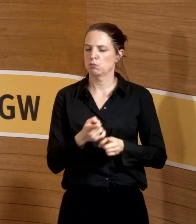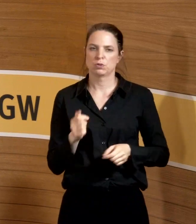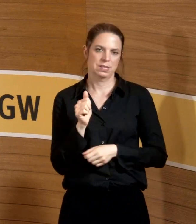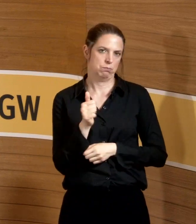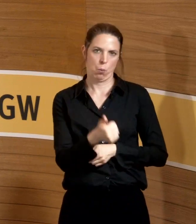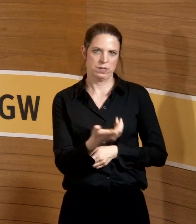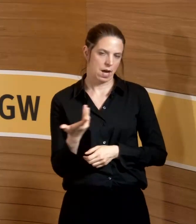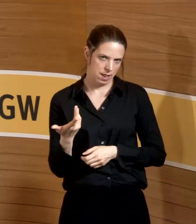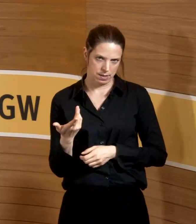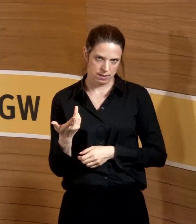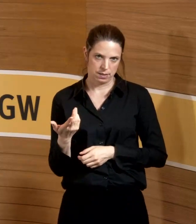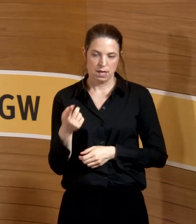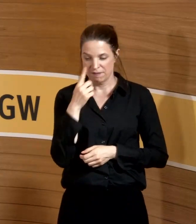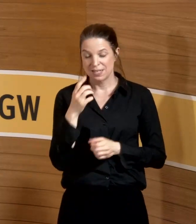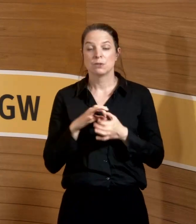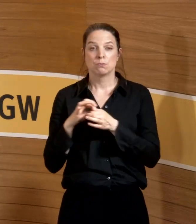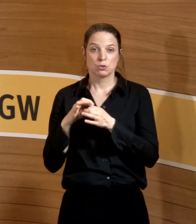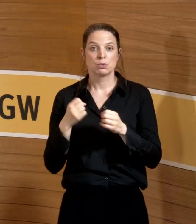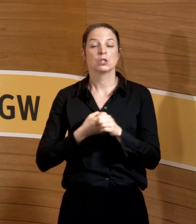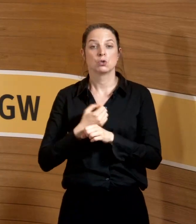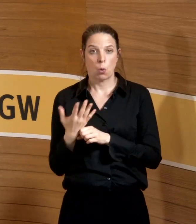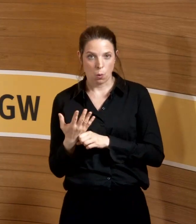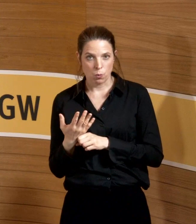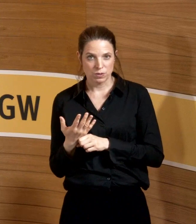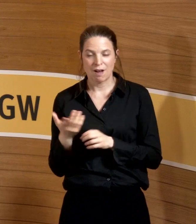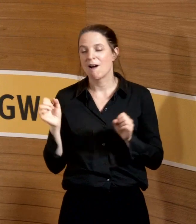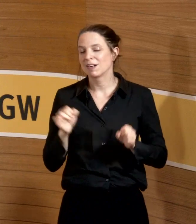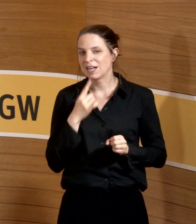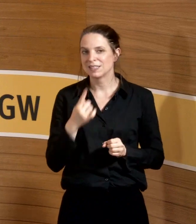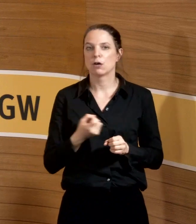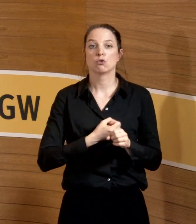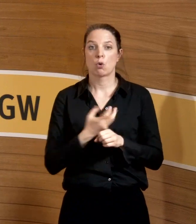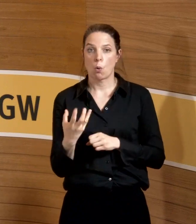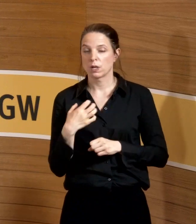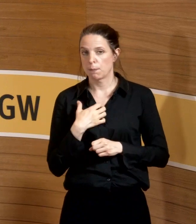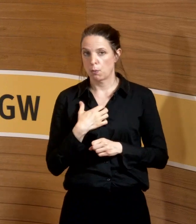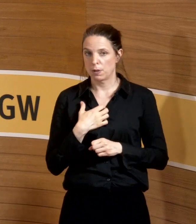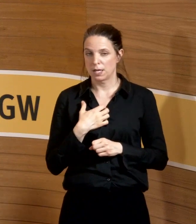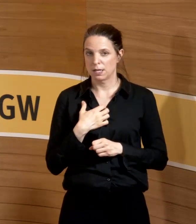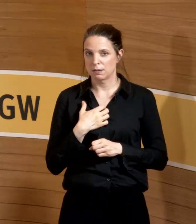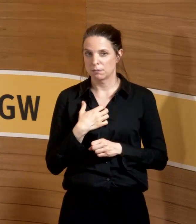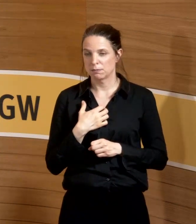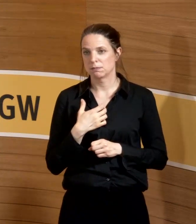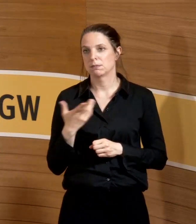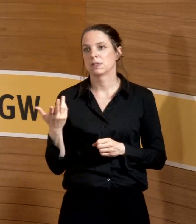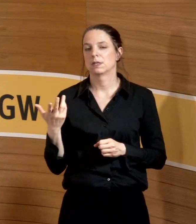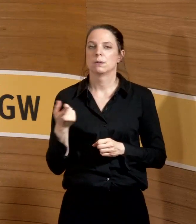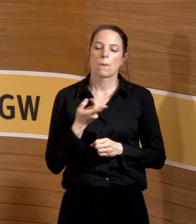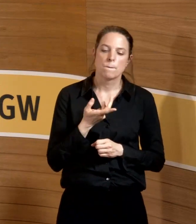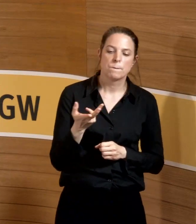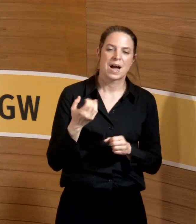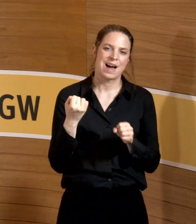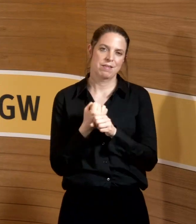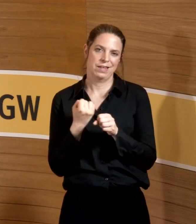Deswegen, wenn man das jetzt bezüglich Corona weiterdenkt, würde man sagen, das Corona-Problem war, bis aus wenigen Tätigkeiten